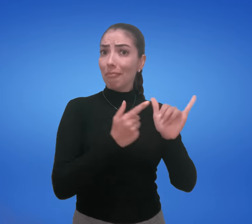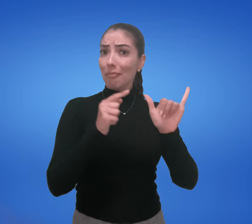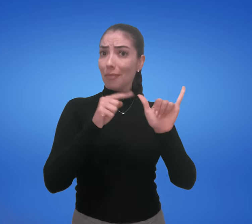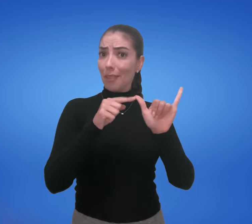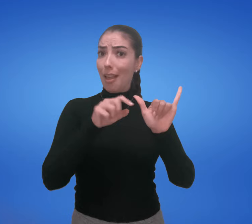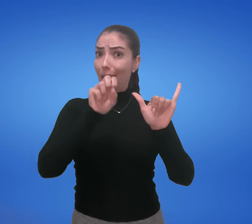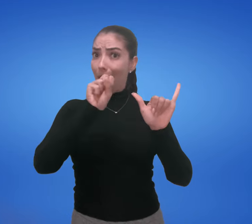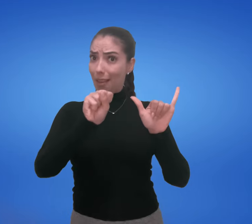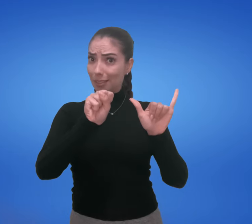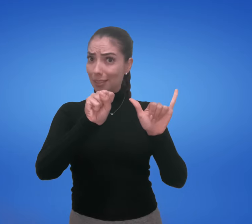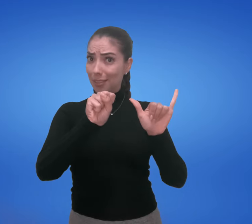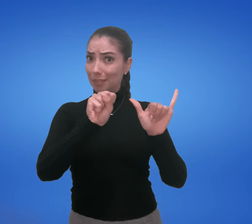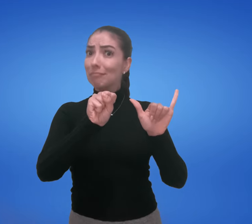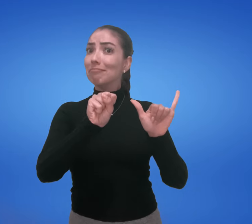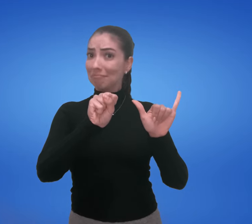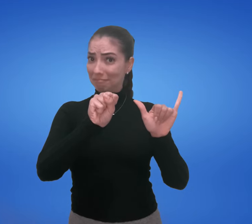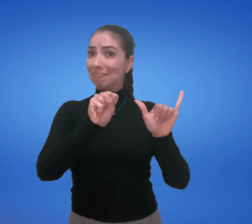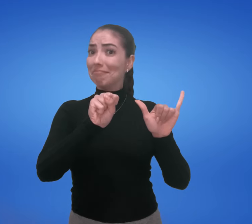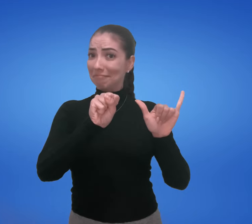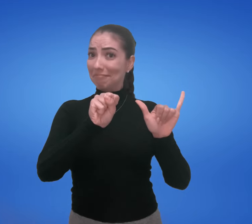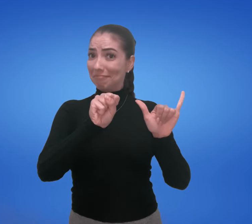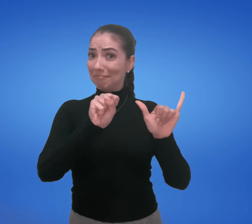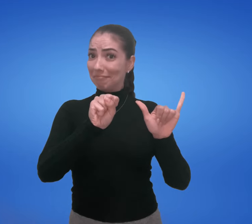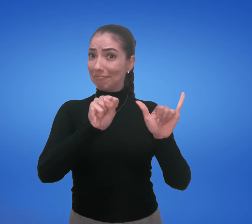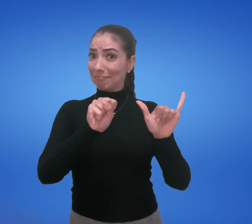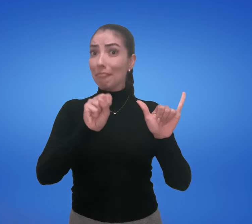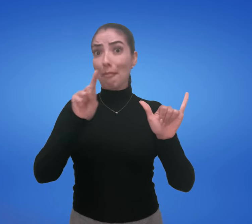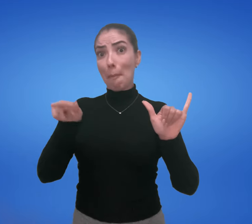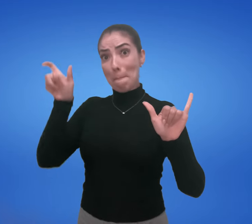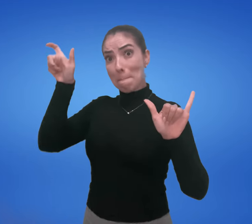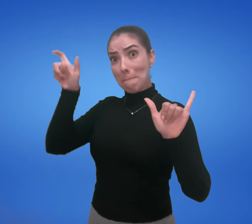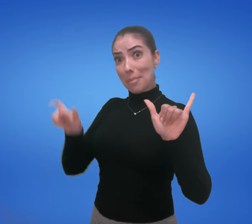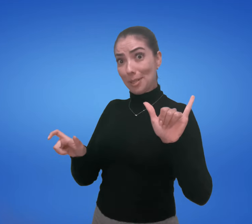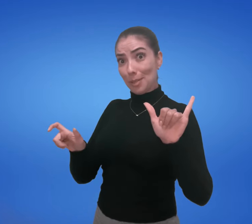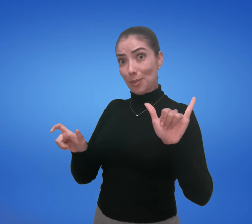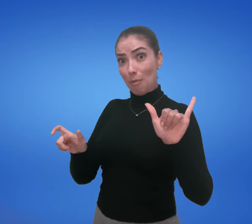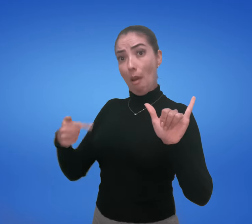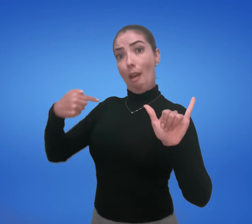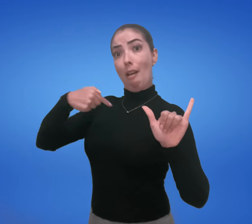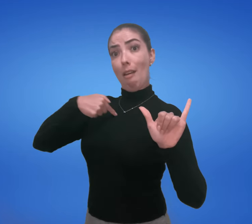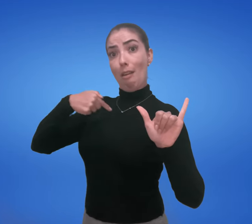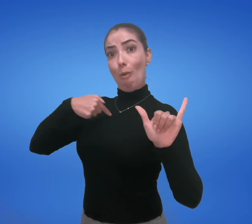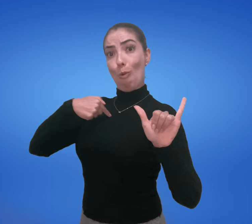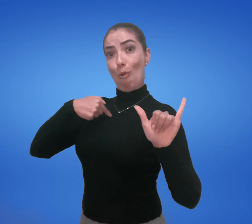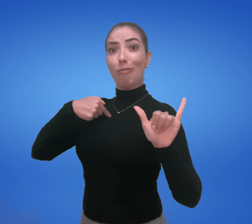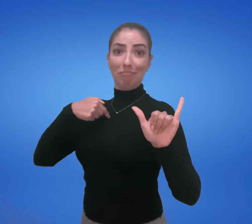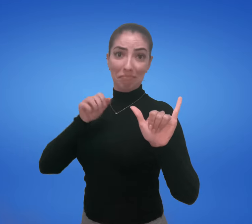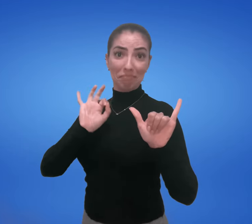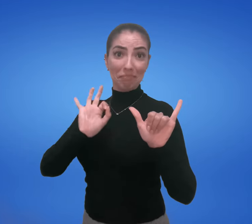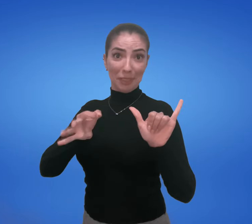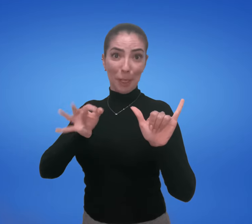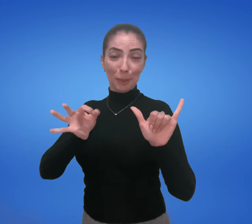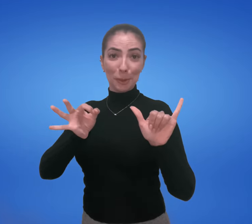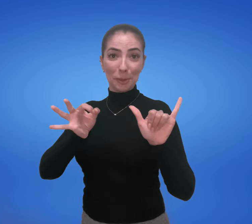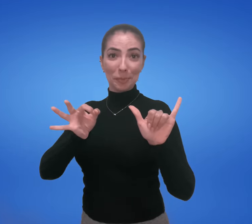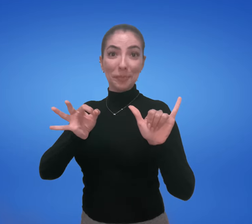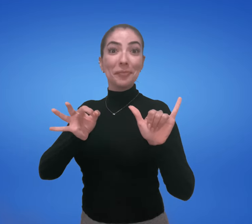Pode? Sim, é possível. S, sendo a pessoa, eu, o